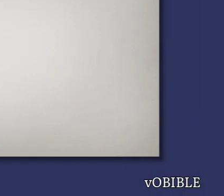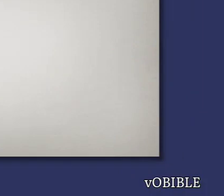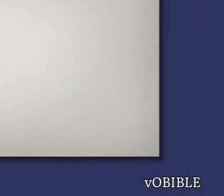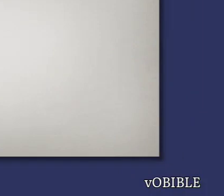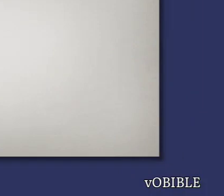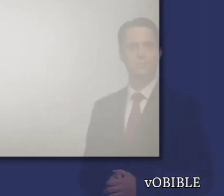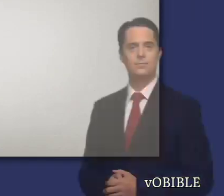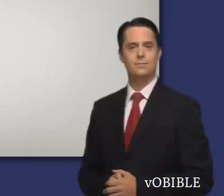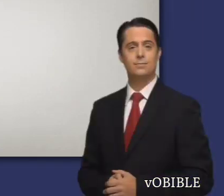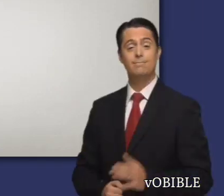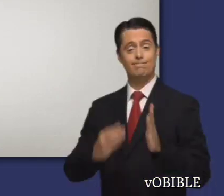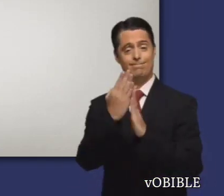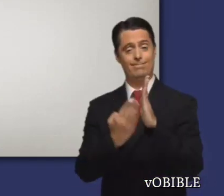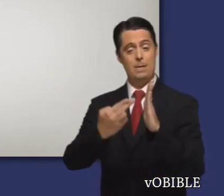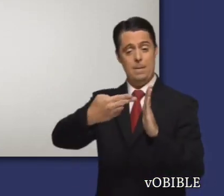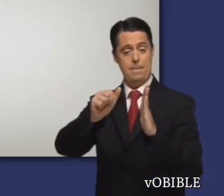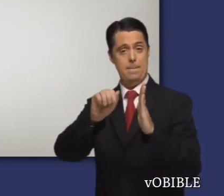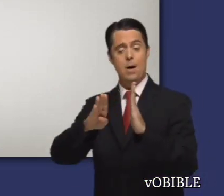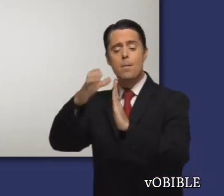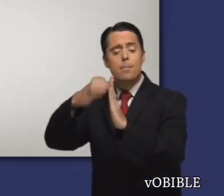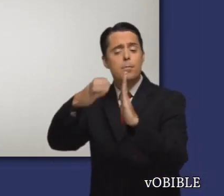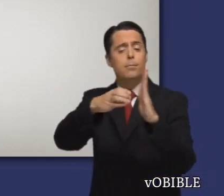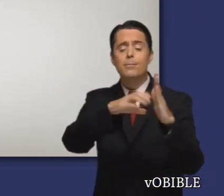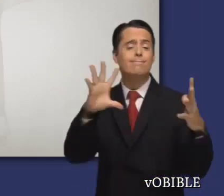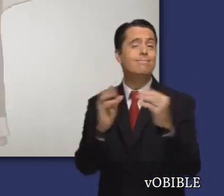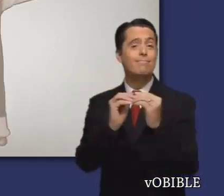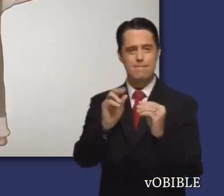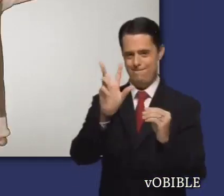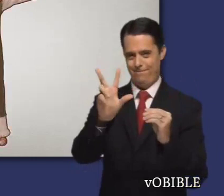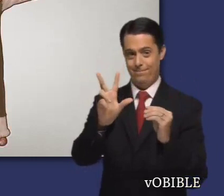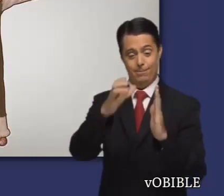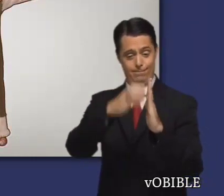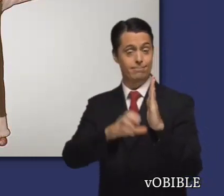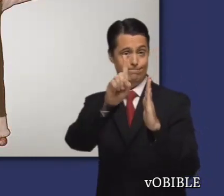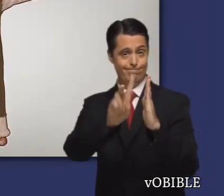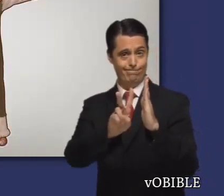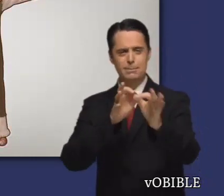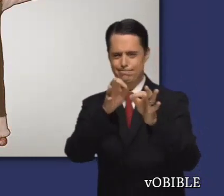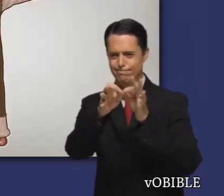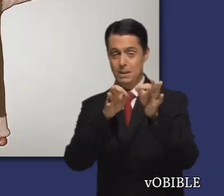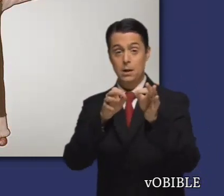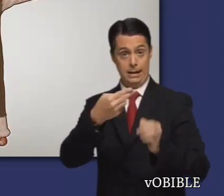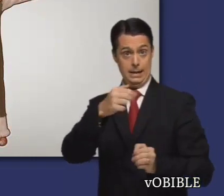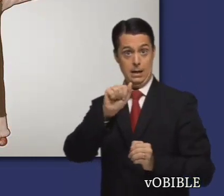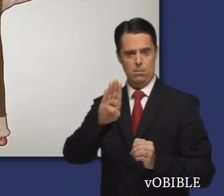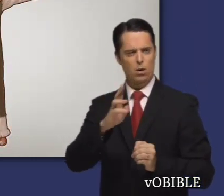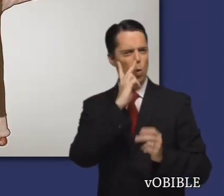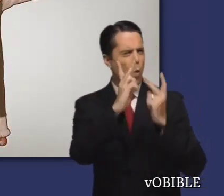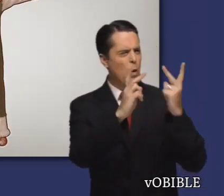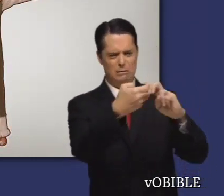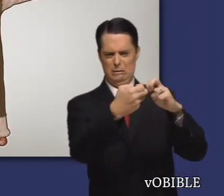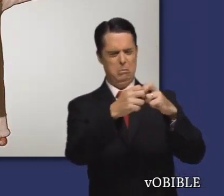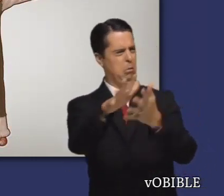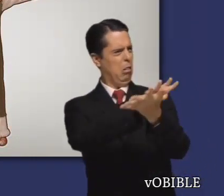El libro de Abacuc tiene tres capítulos. En los capítulos 1 y 2, encontramos una conversación entre